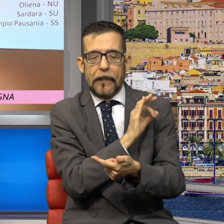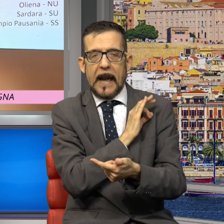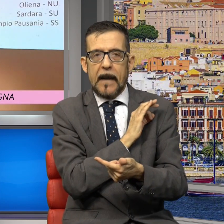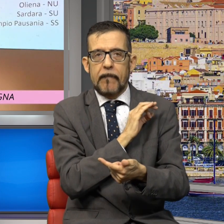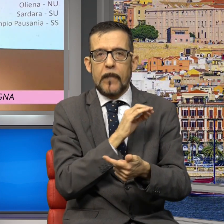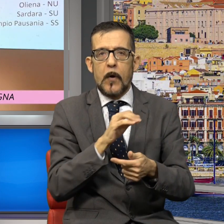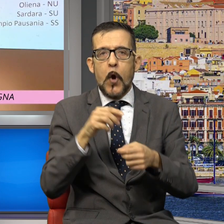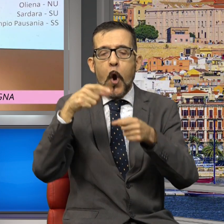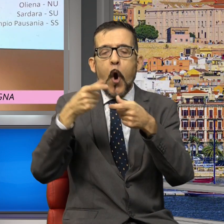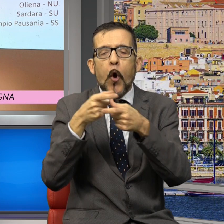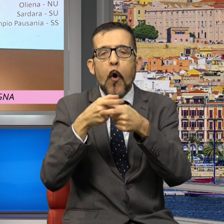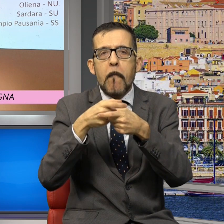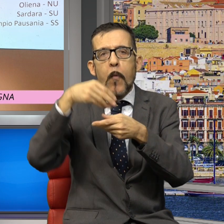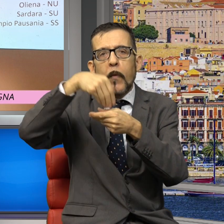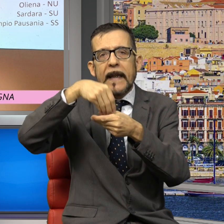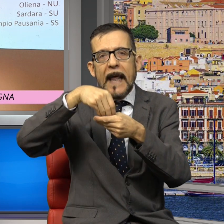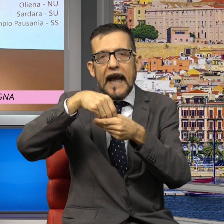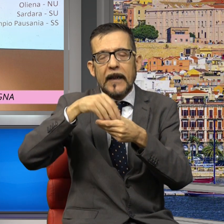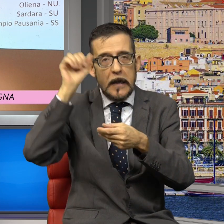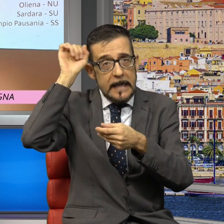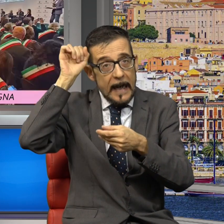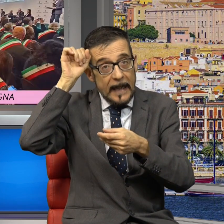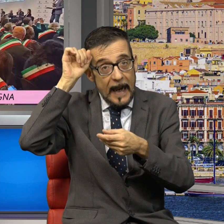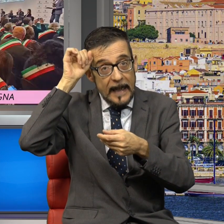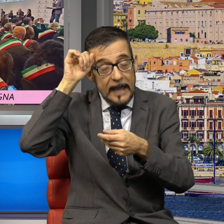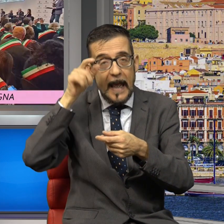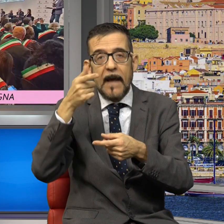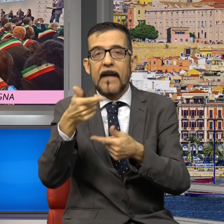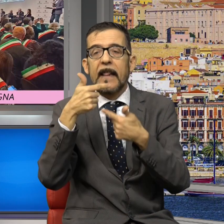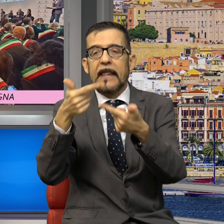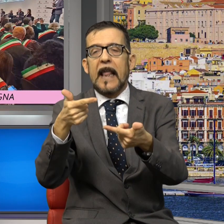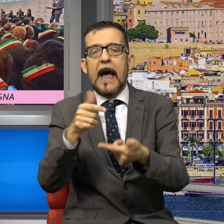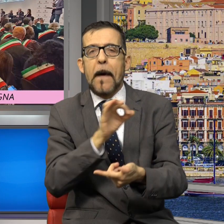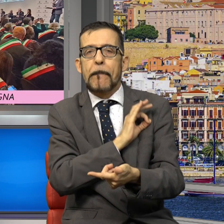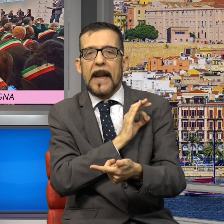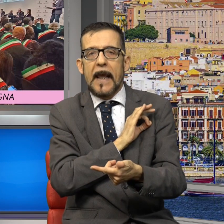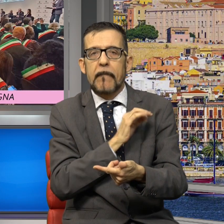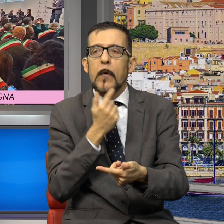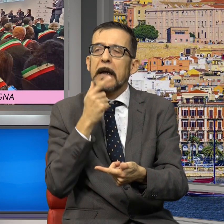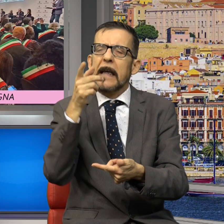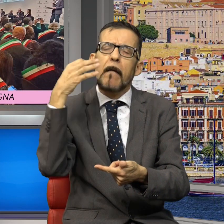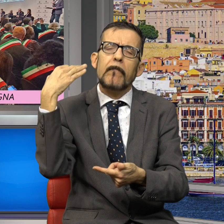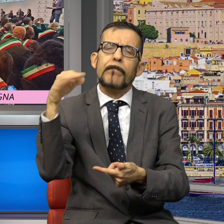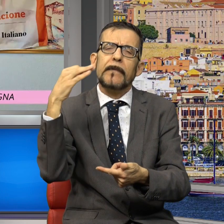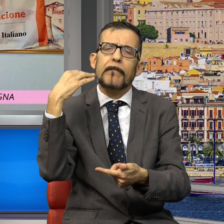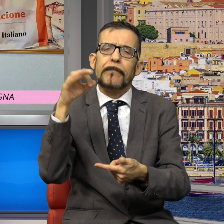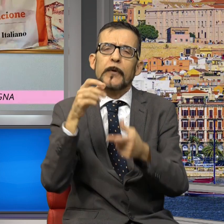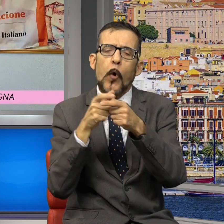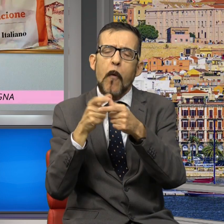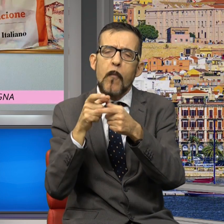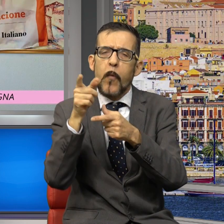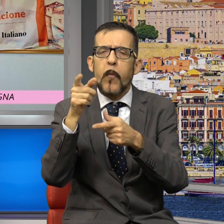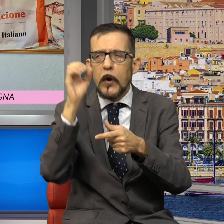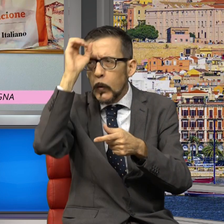'entroterra sotto i 15 mila abitanti, dove vanno a premiare quelle eccellenze turistiche ambientali